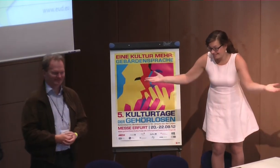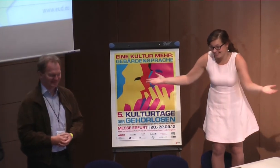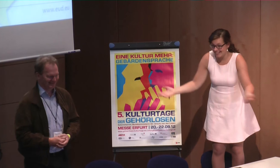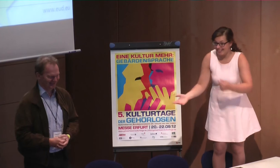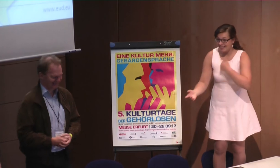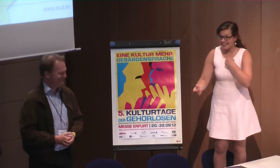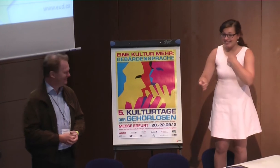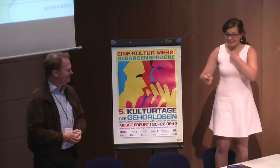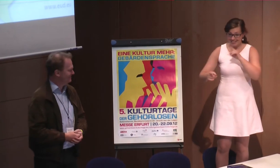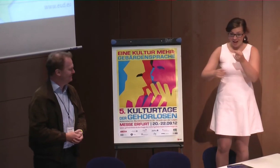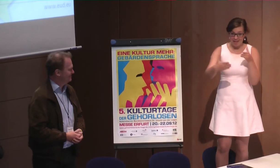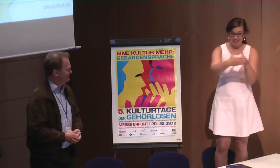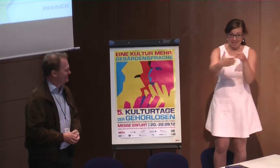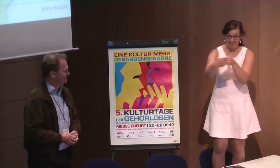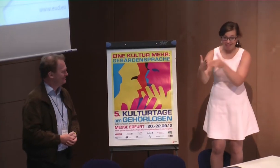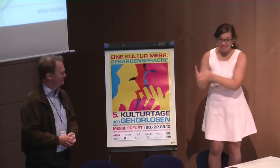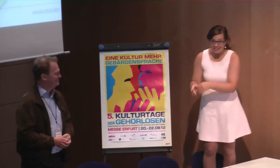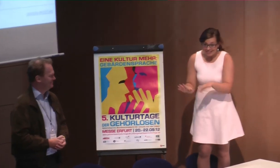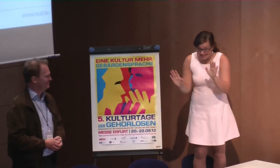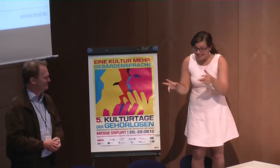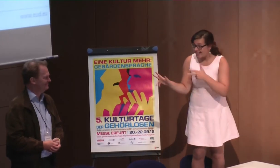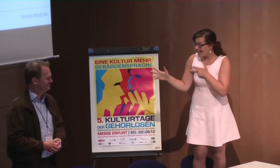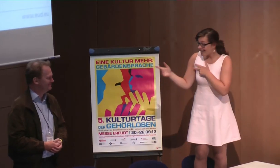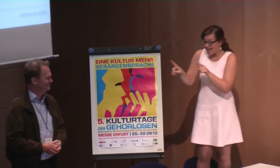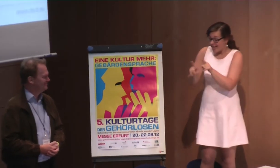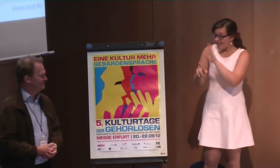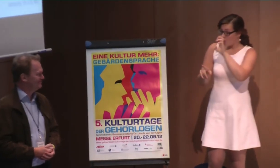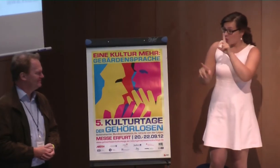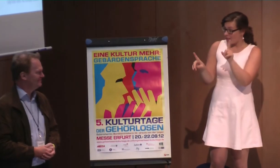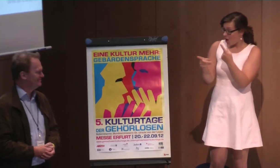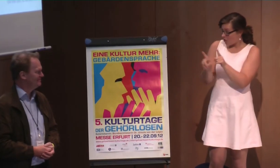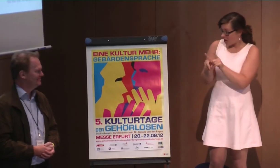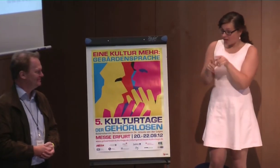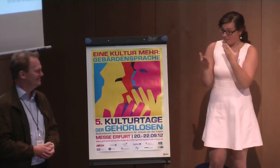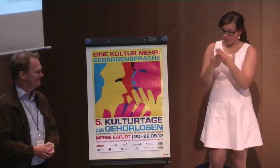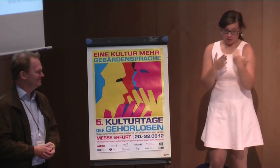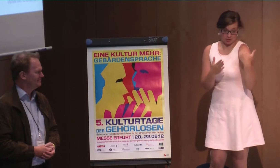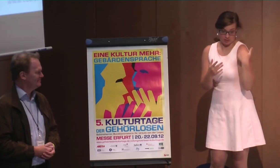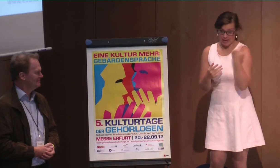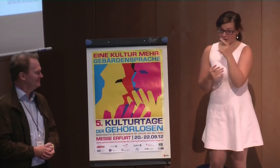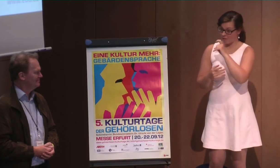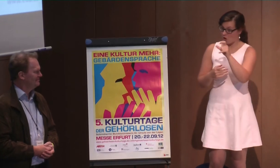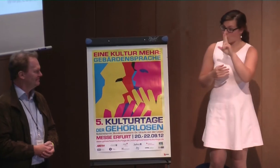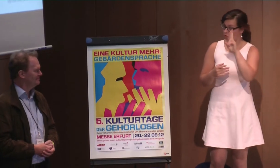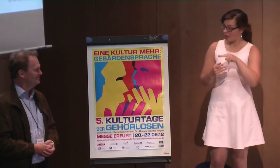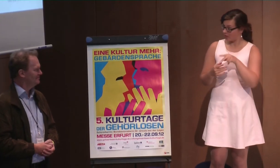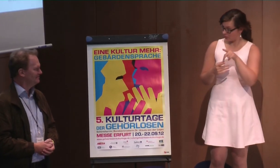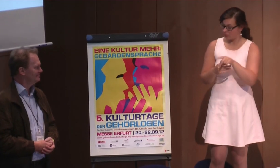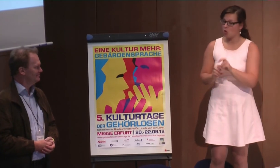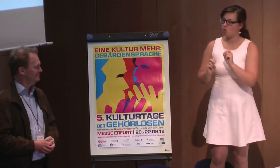aufregend. Also das ist sozusagen der erste Punkt. Ich habe ja auch Barrieren. Also ehrlich, es ist ja nicht so, dass ich jetzt irgendwie